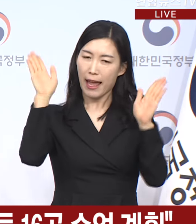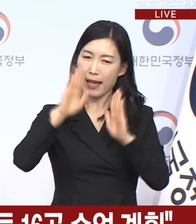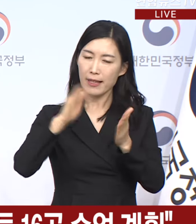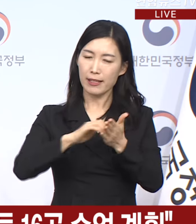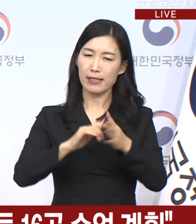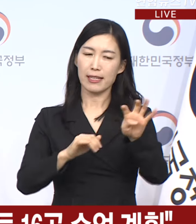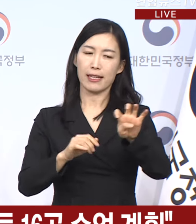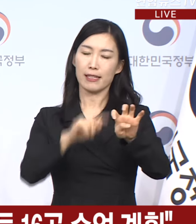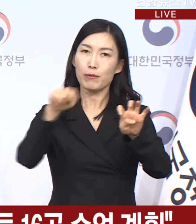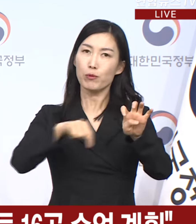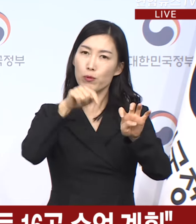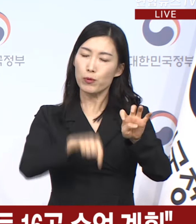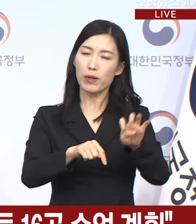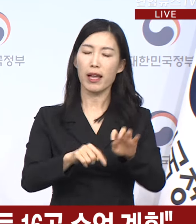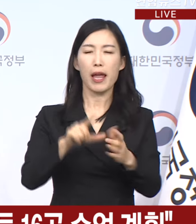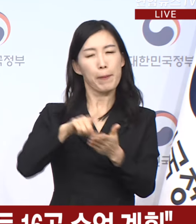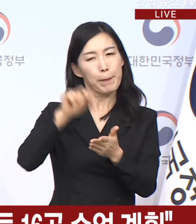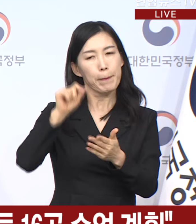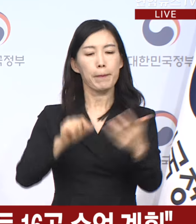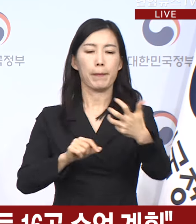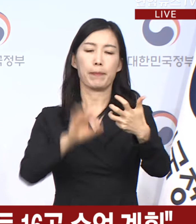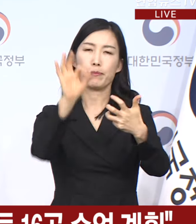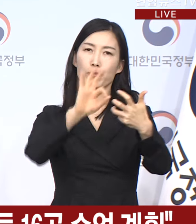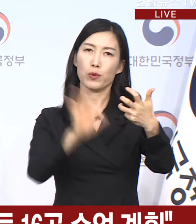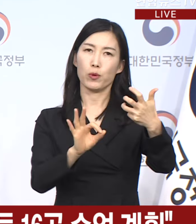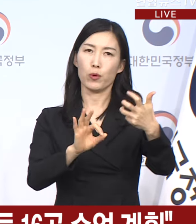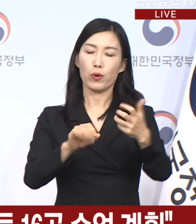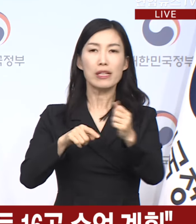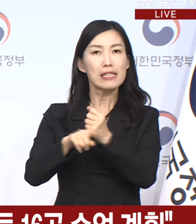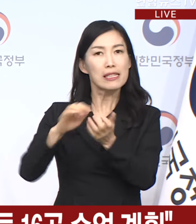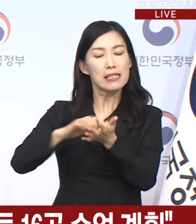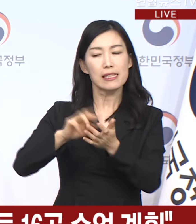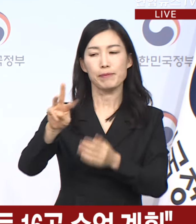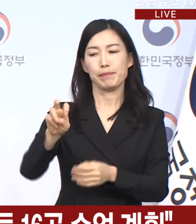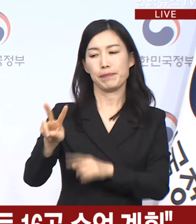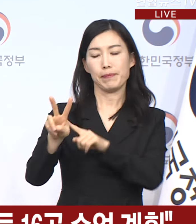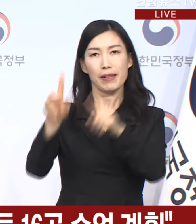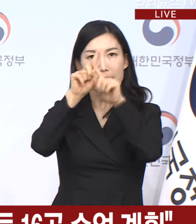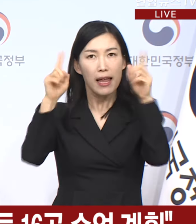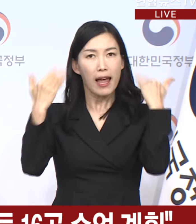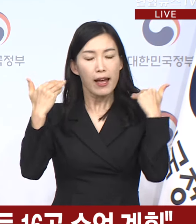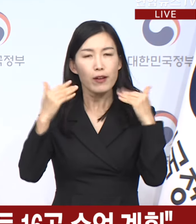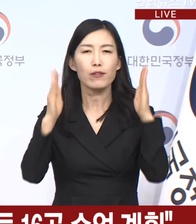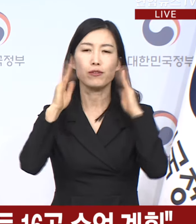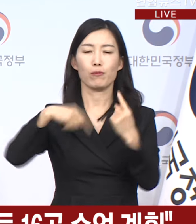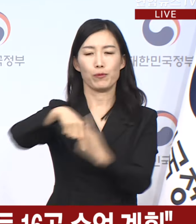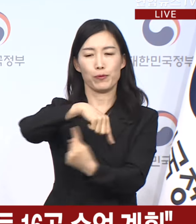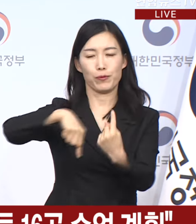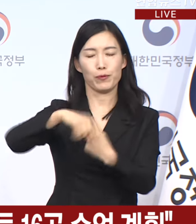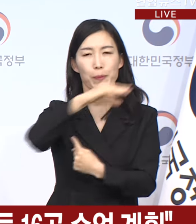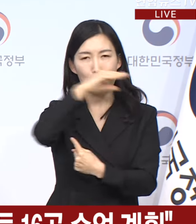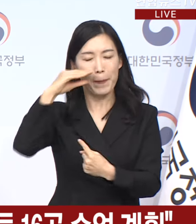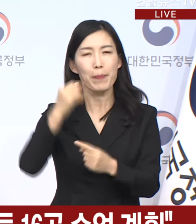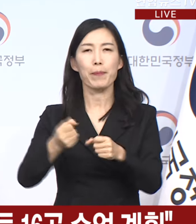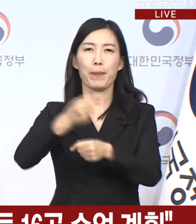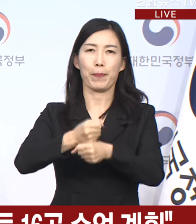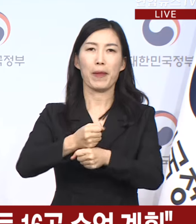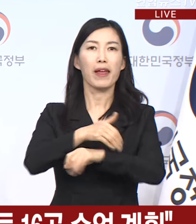80%에 해당하는 32개의 대학이 수업 운영을 정상화하게 됩니다.